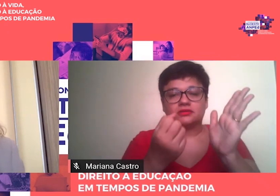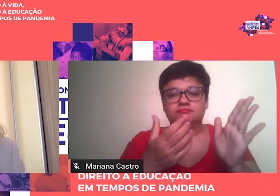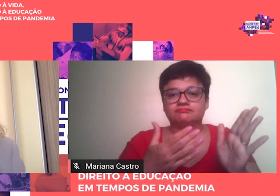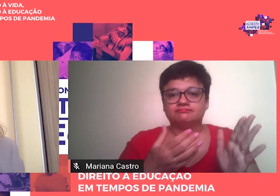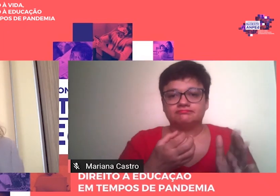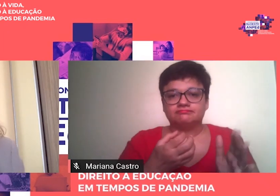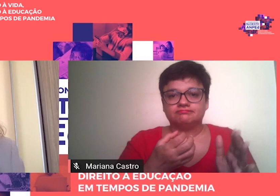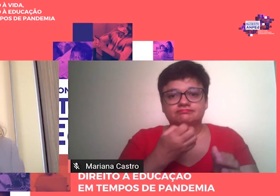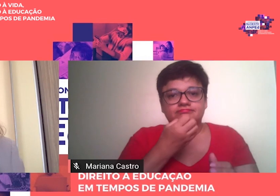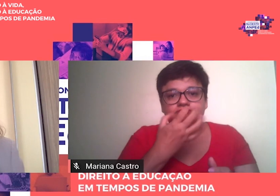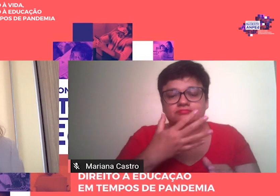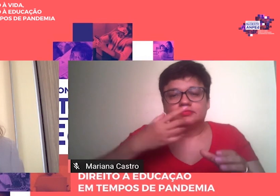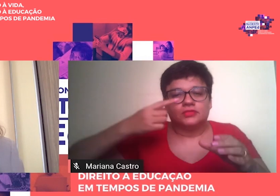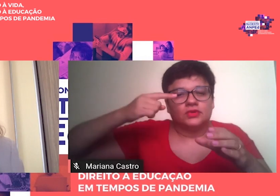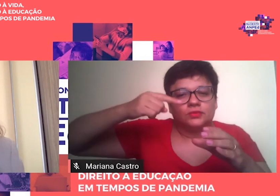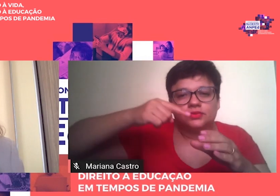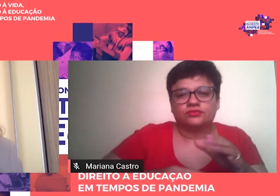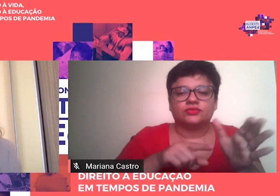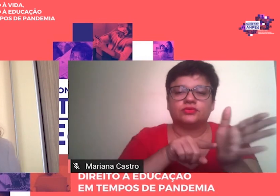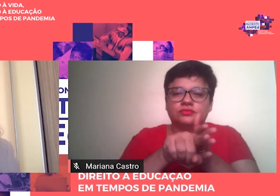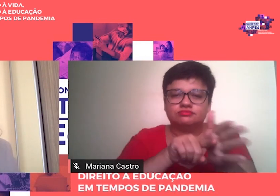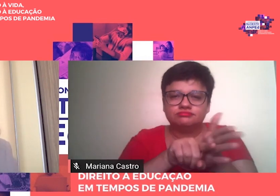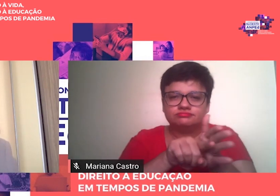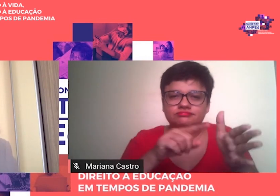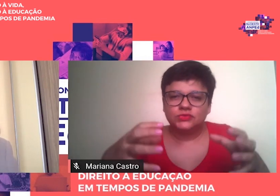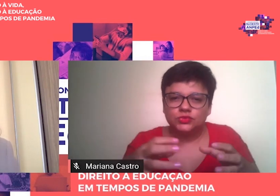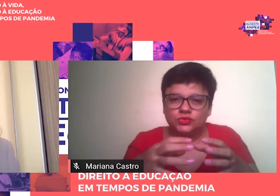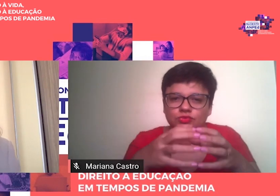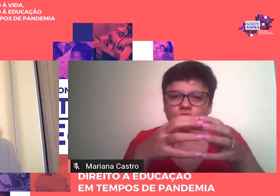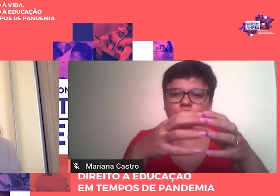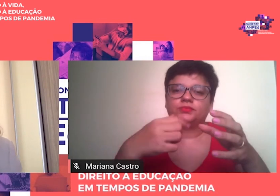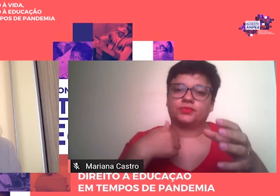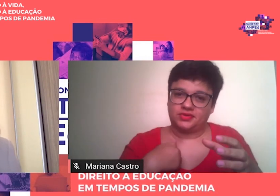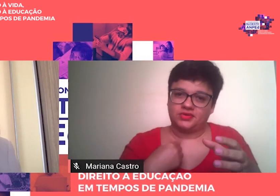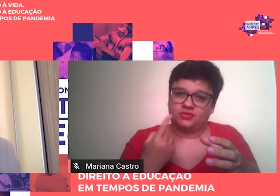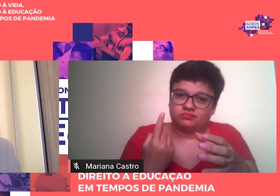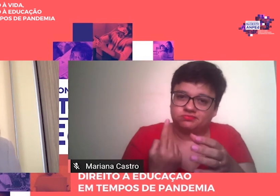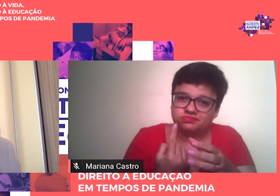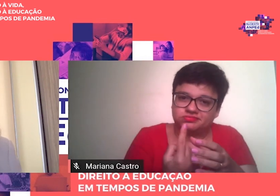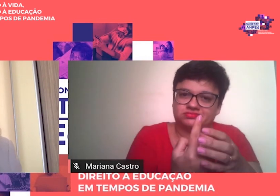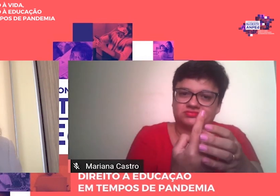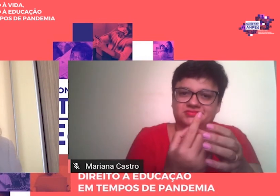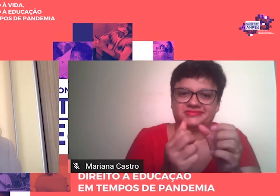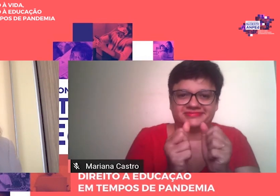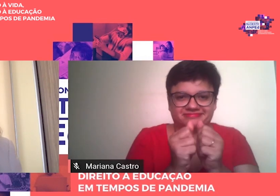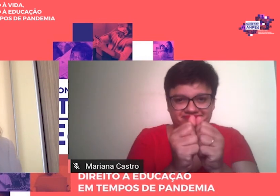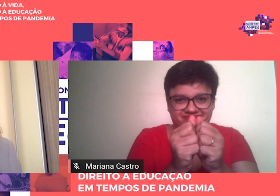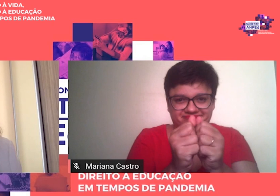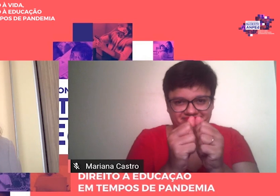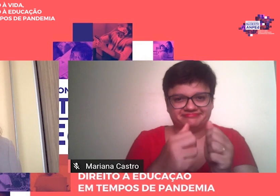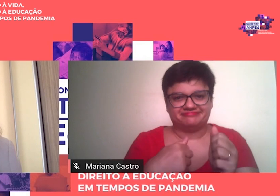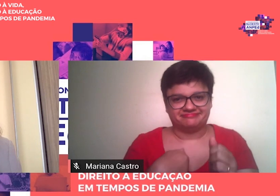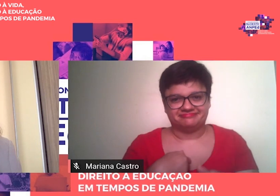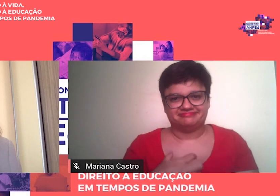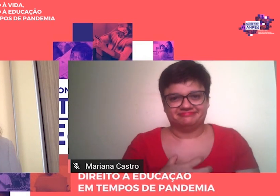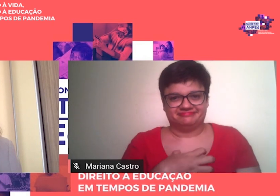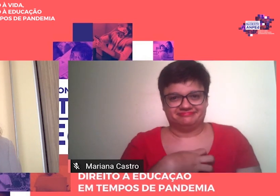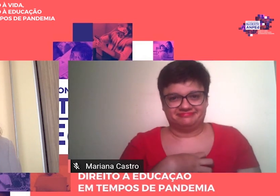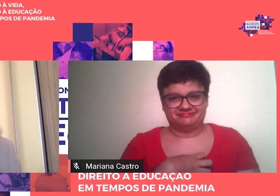de dúvida Um conjunto De pesquisadores Entre os quais Eu me incluo Então temos aí